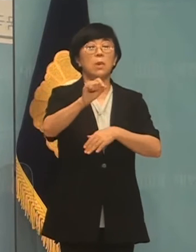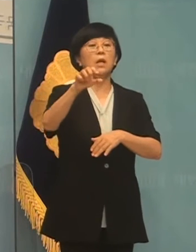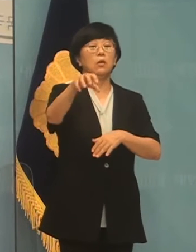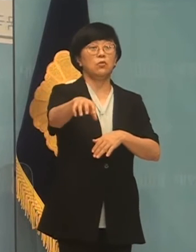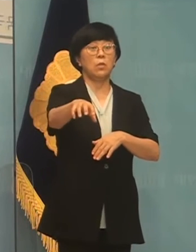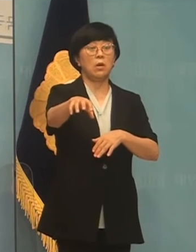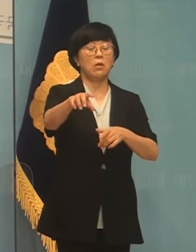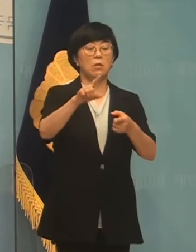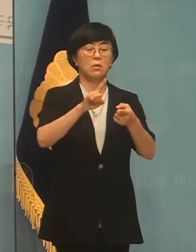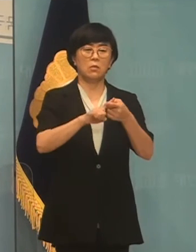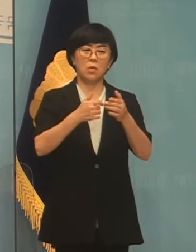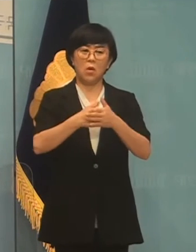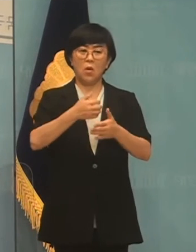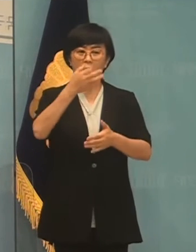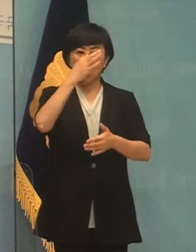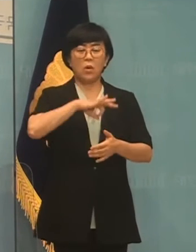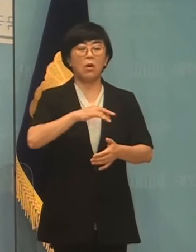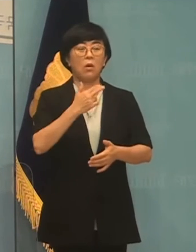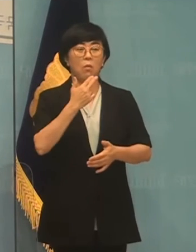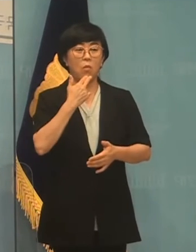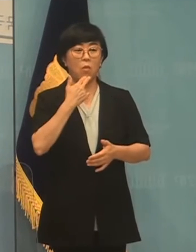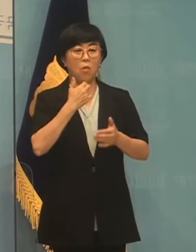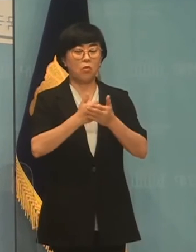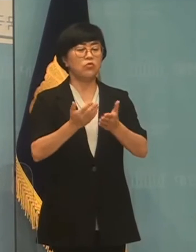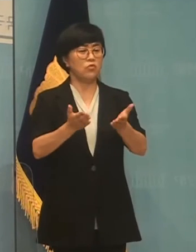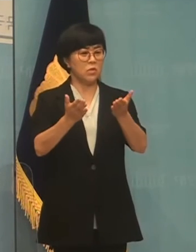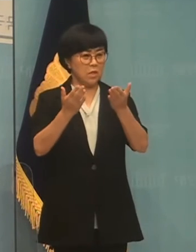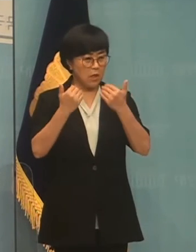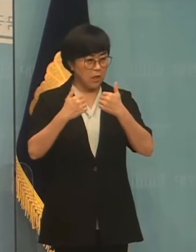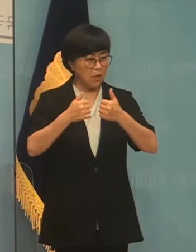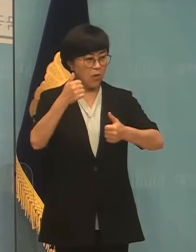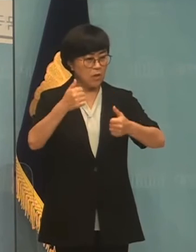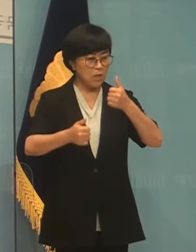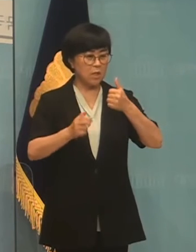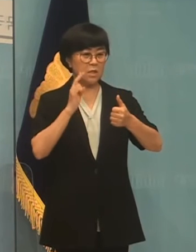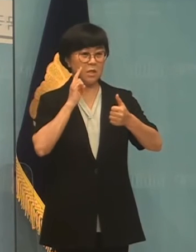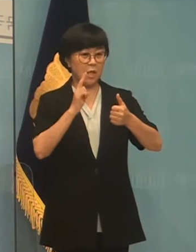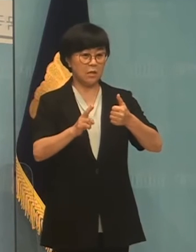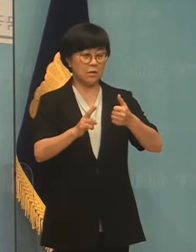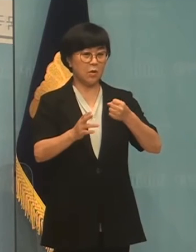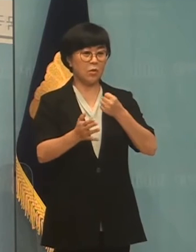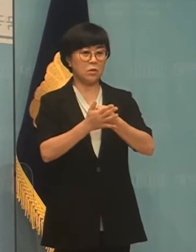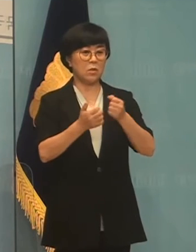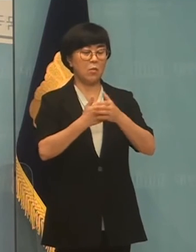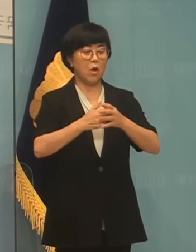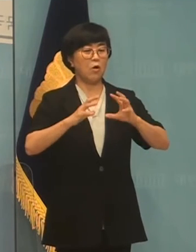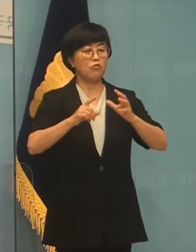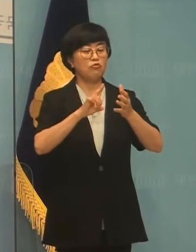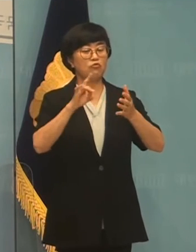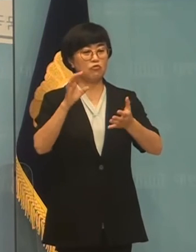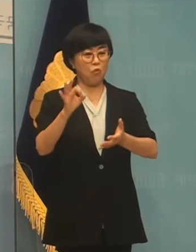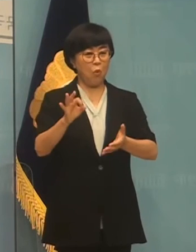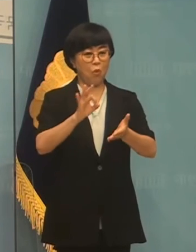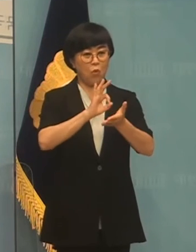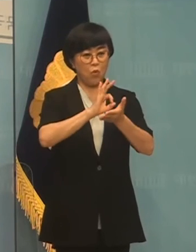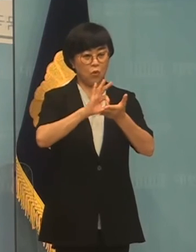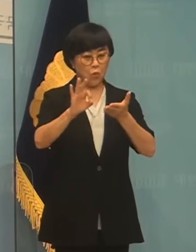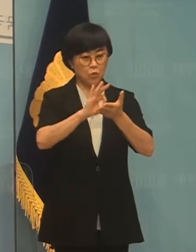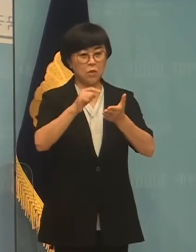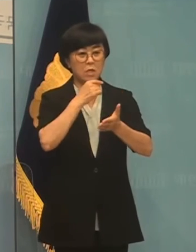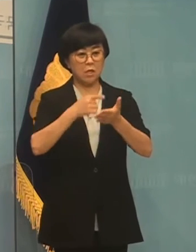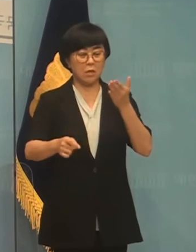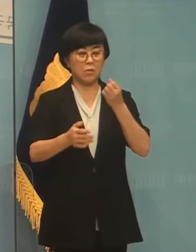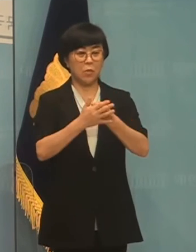빌바오 국가는 나타나지 않고 유치, 경맹, 과열 등으로 검증난 복고선식을 끼워줄 수 있어 매우